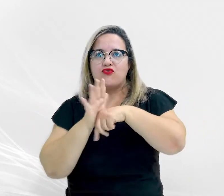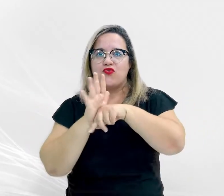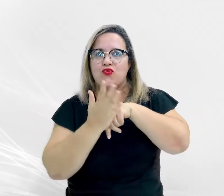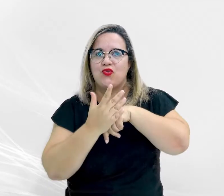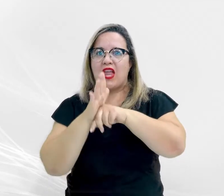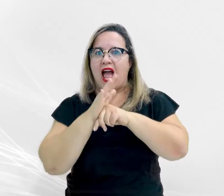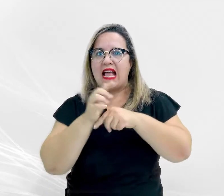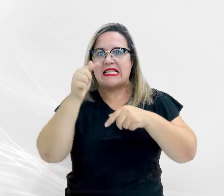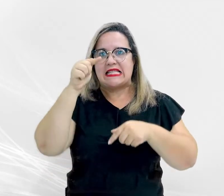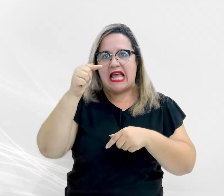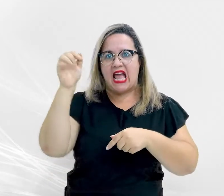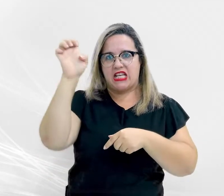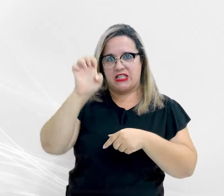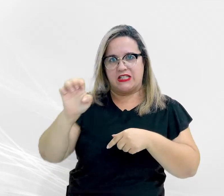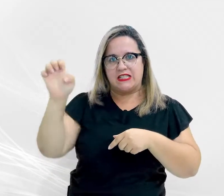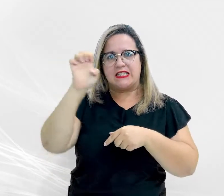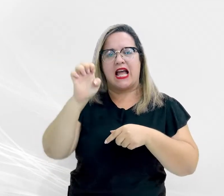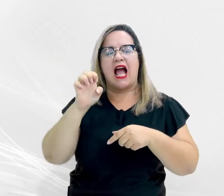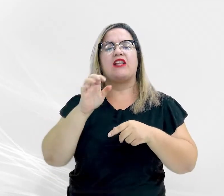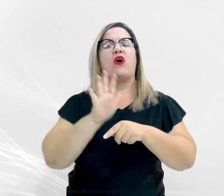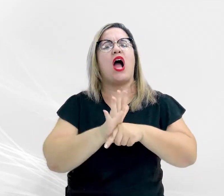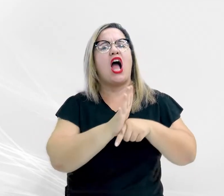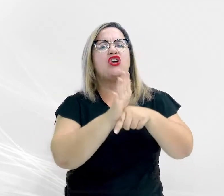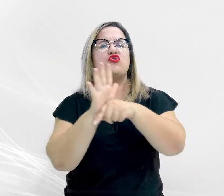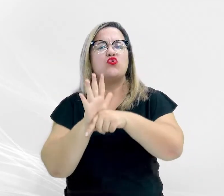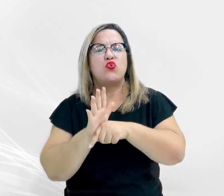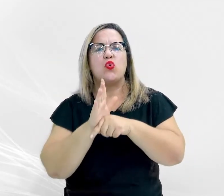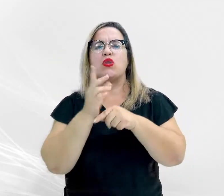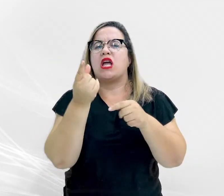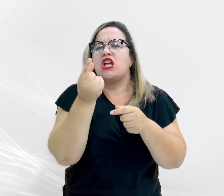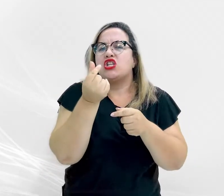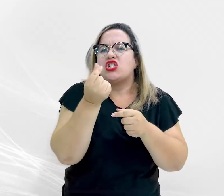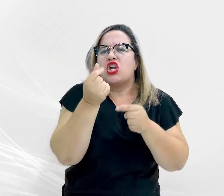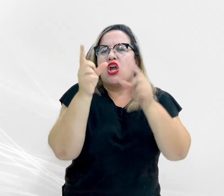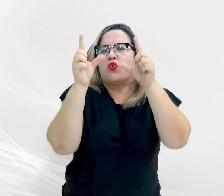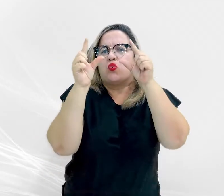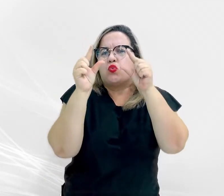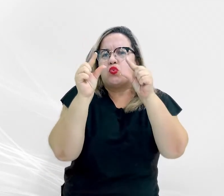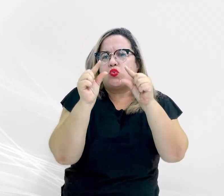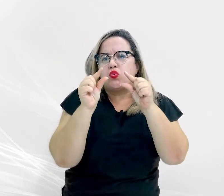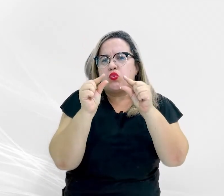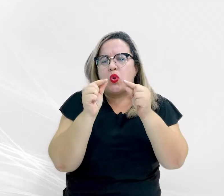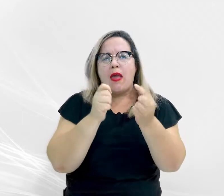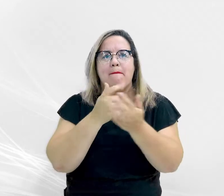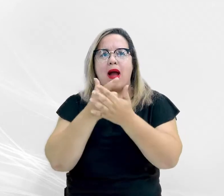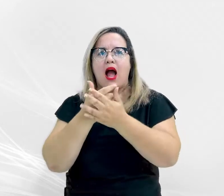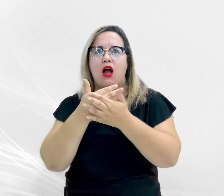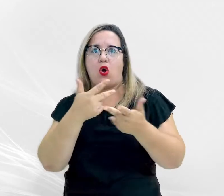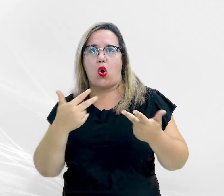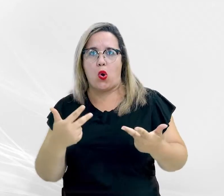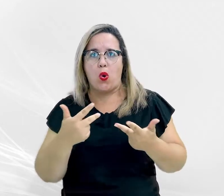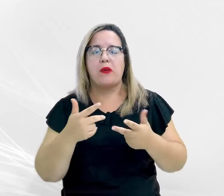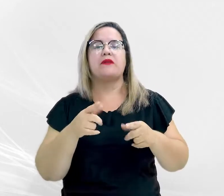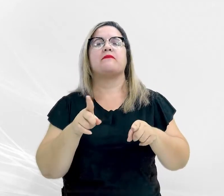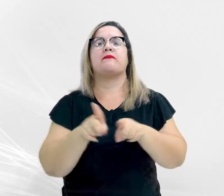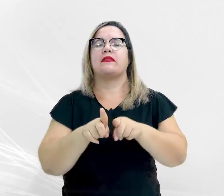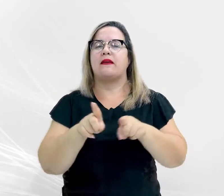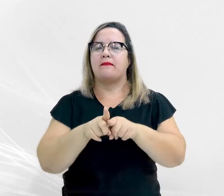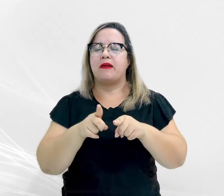representar um espaço de compartilhamento entre as instituições, favorecendo sua atuação institucional. Participaram da solenidade de